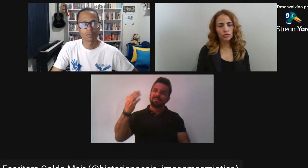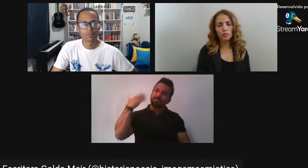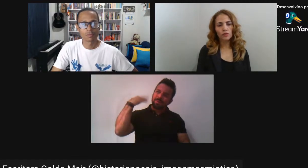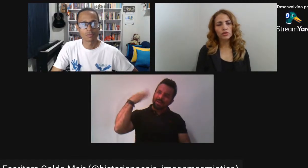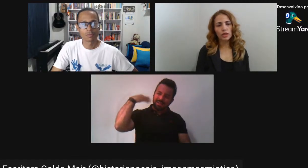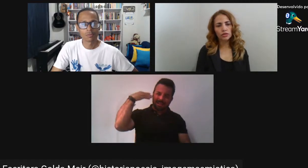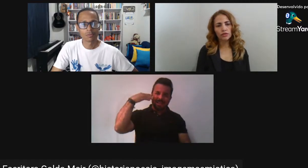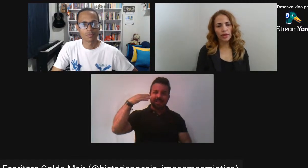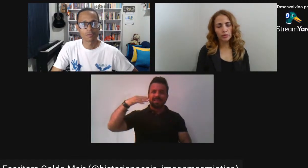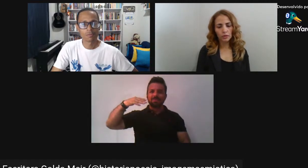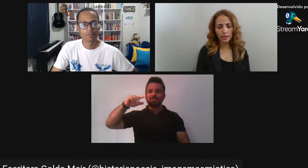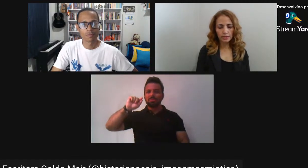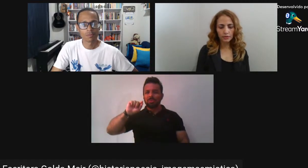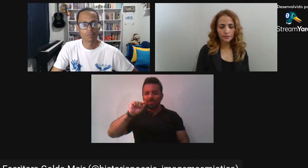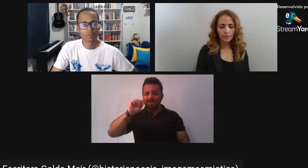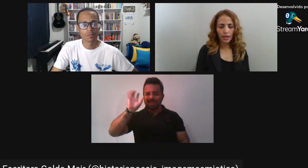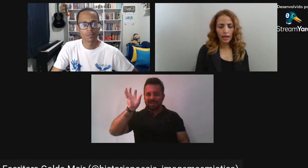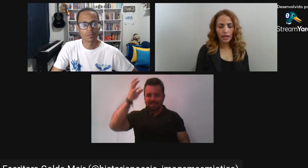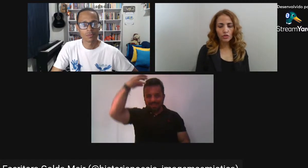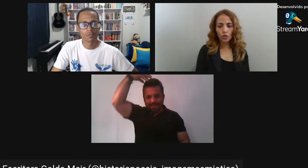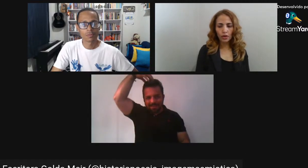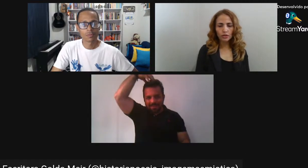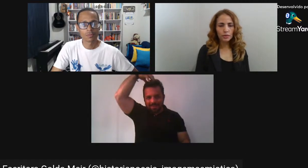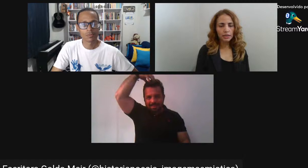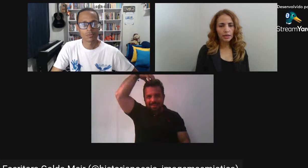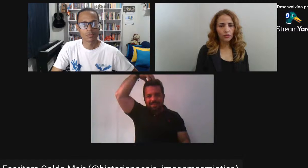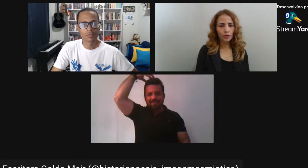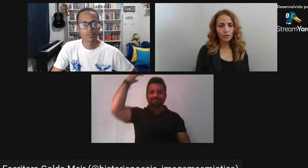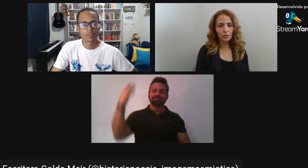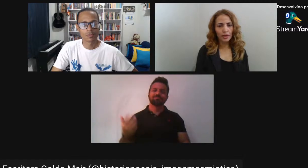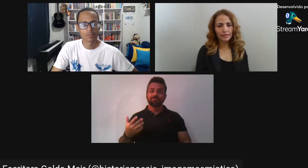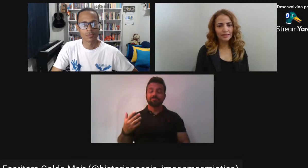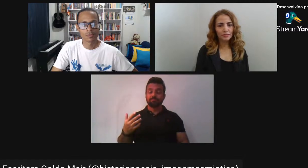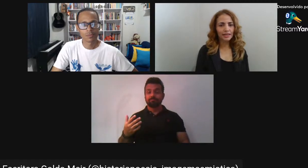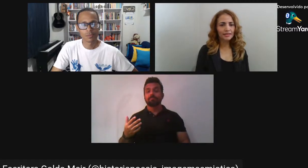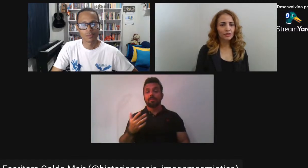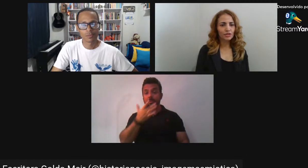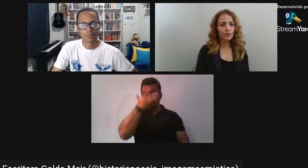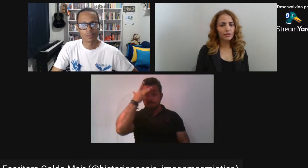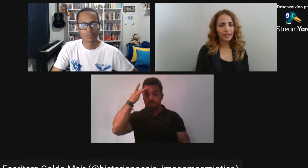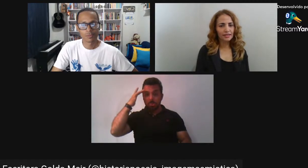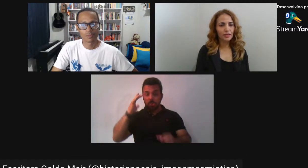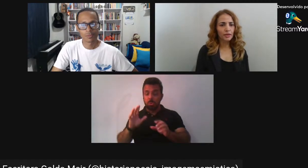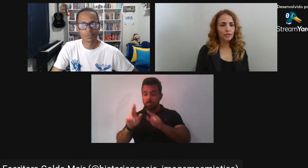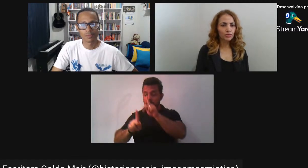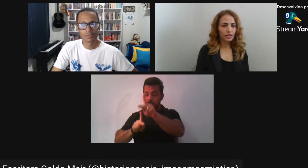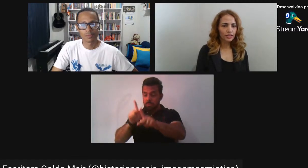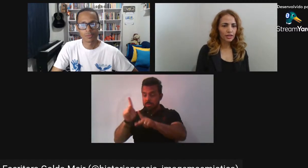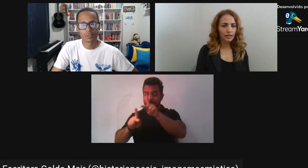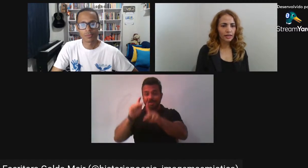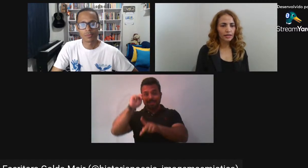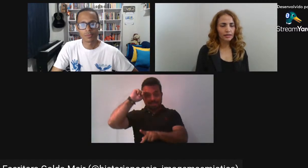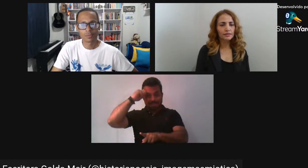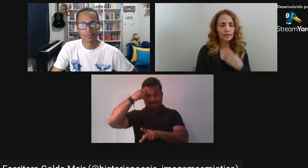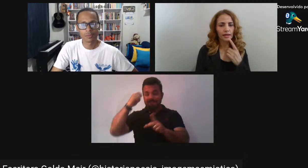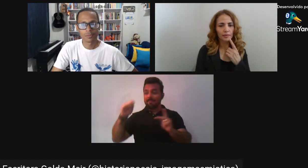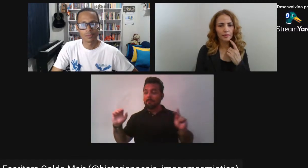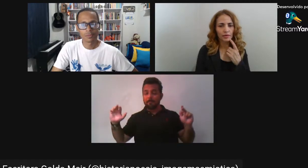Dos povos negros que vieram para o Brasil A escolha do Militão Foi muito mais uma questão de qualificação mesmo Durante